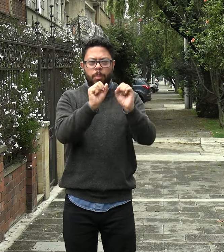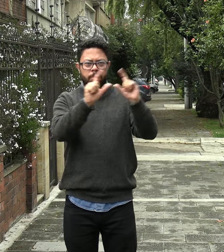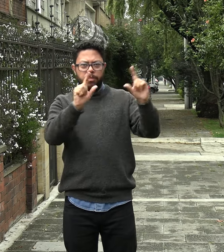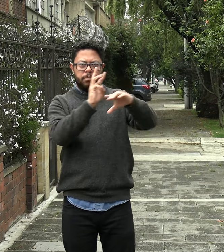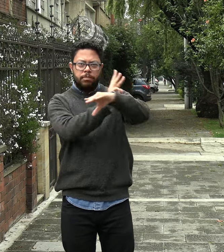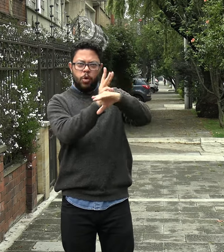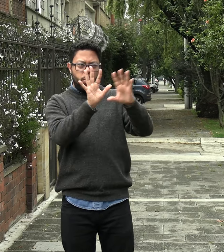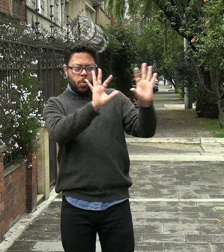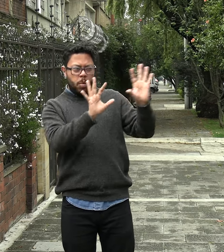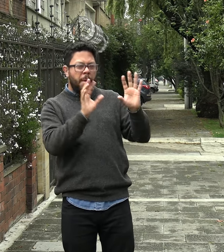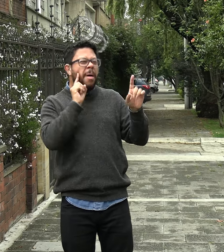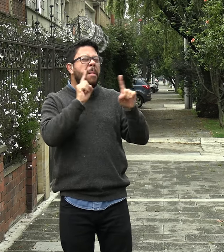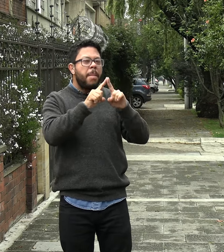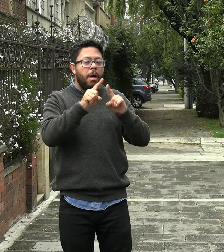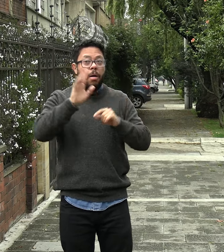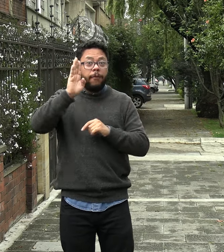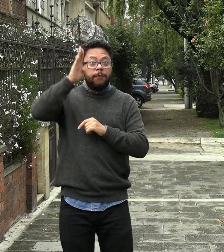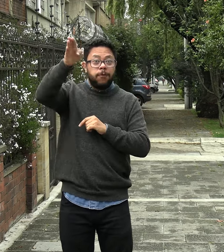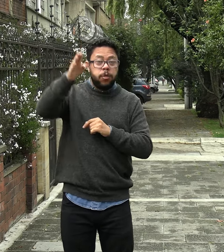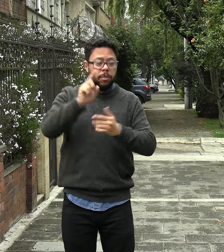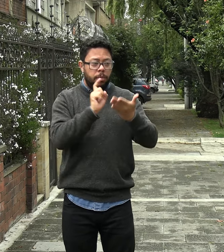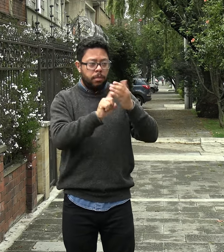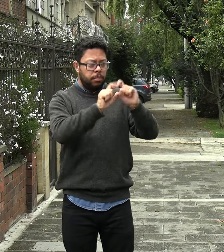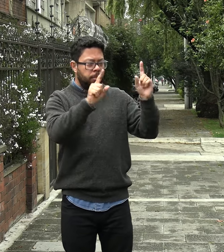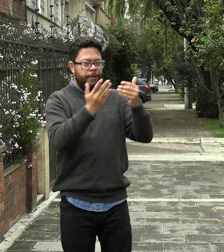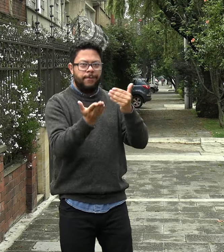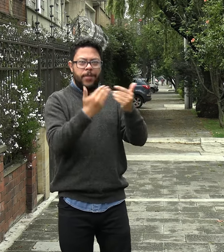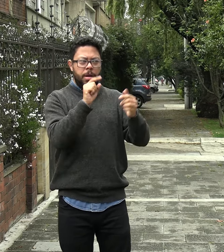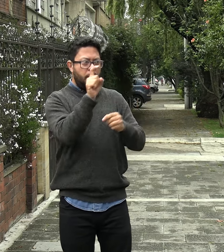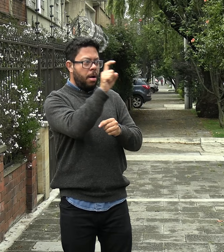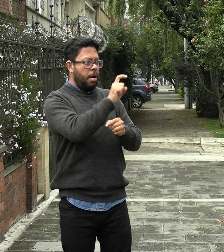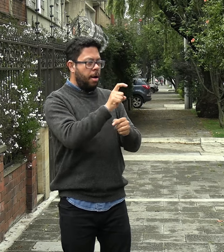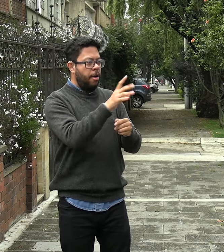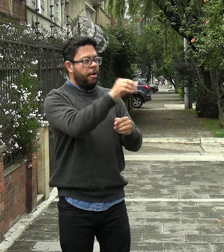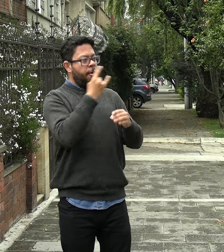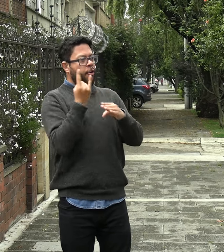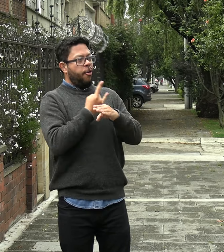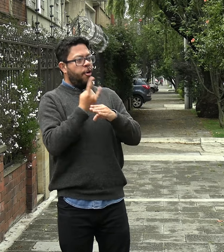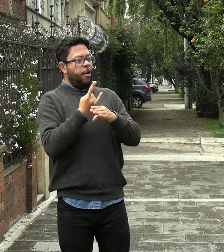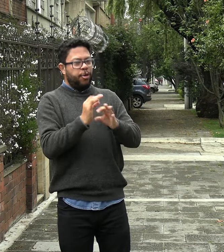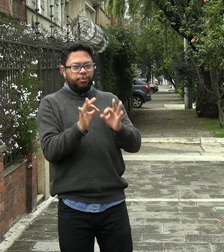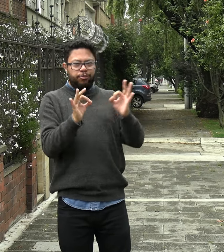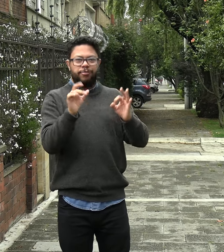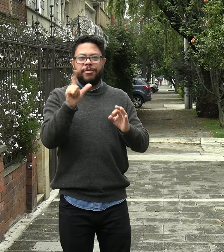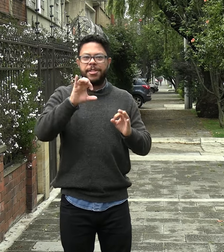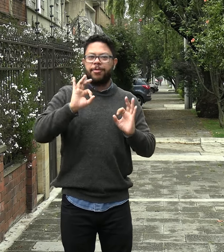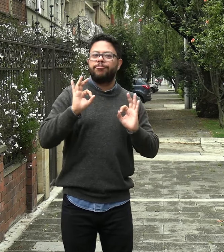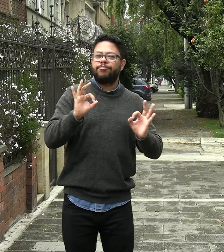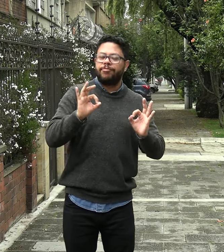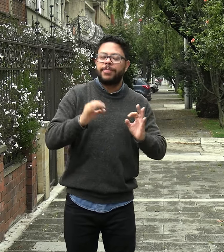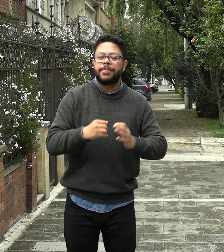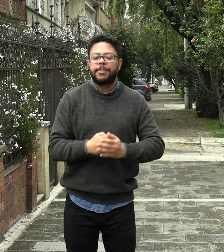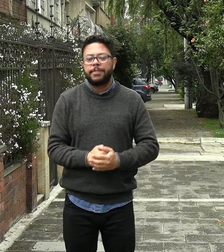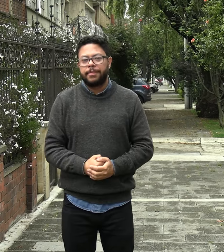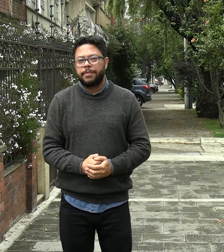para mostrar en una plataforma digital que en el futuro dé un aprendizaje significativo de la lengua de señas colombiana.